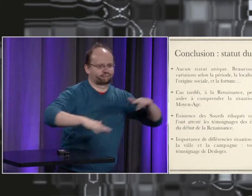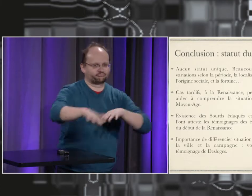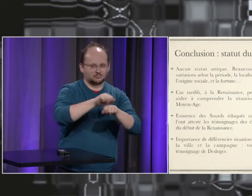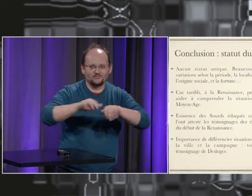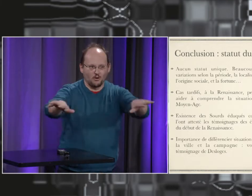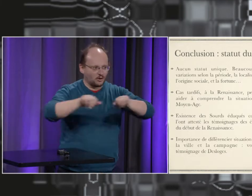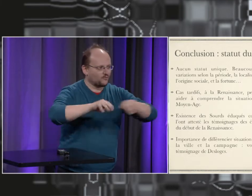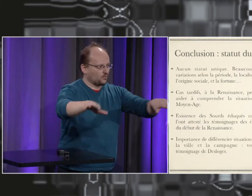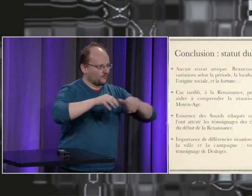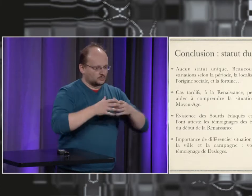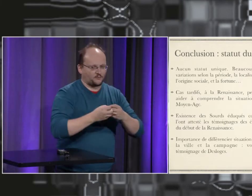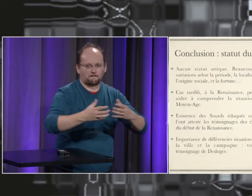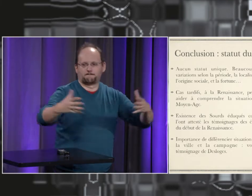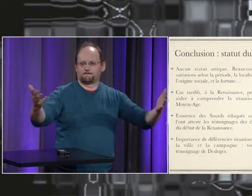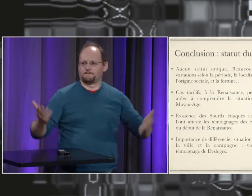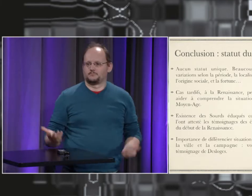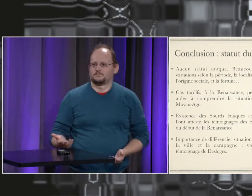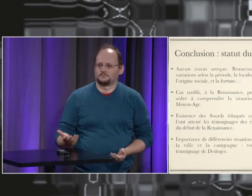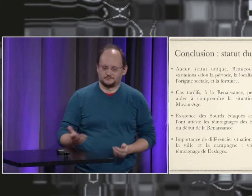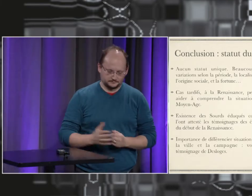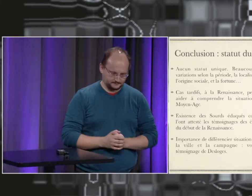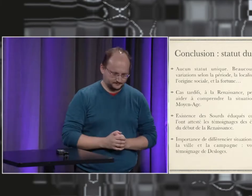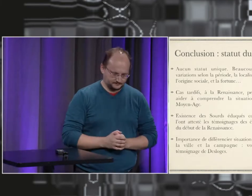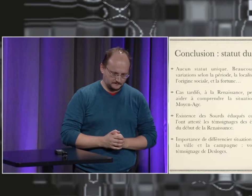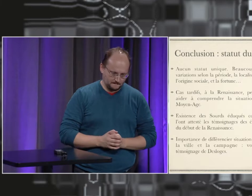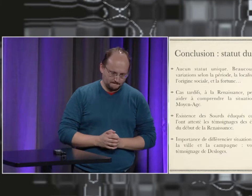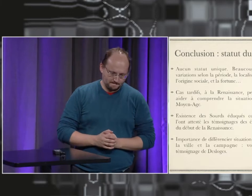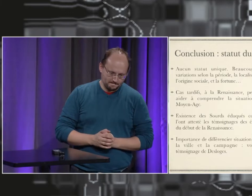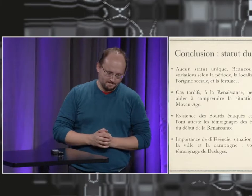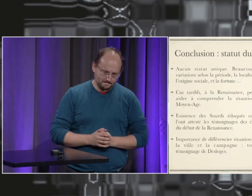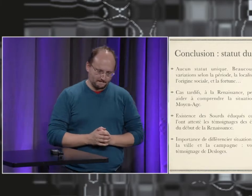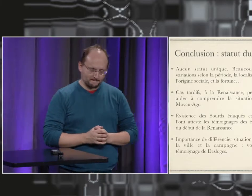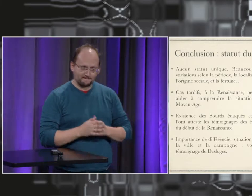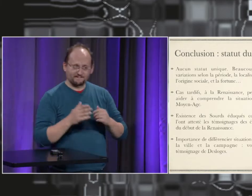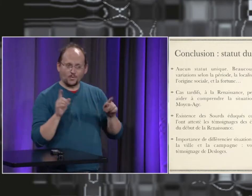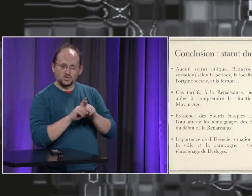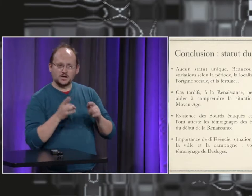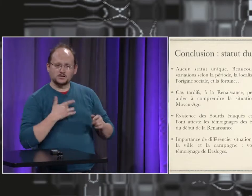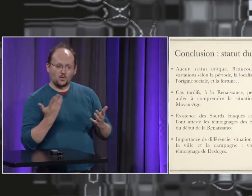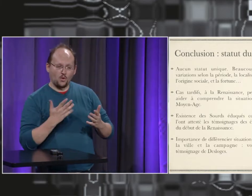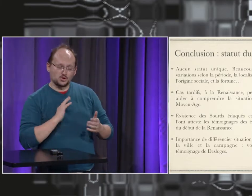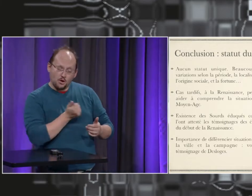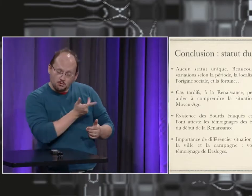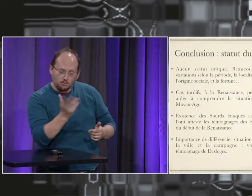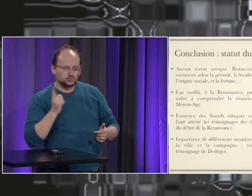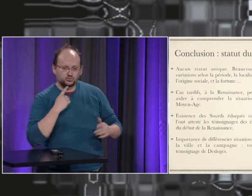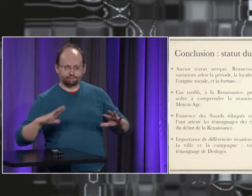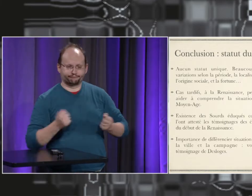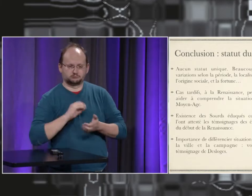y avait vraiment des échanges des influences des rencontres une communauté une diversité à l'époque et ce qui est intéressant